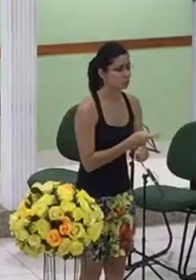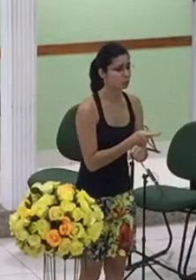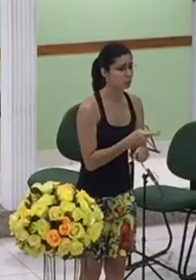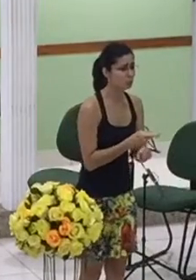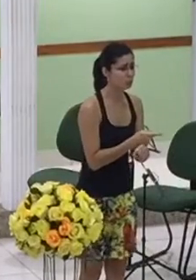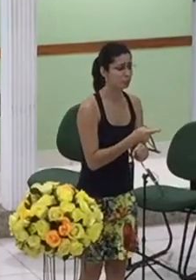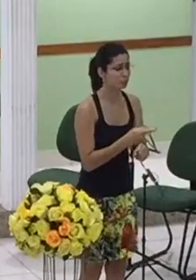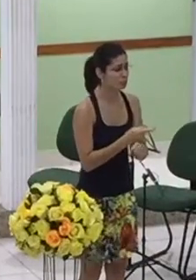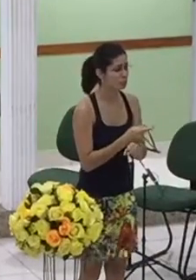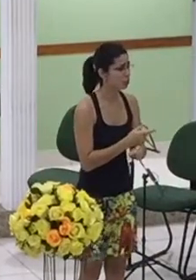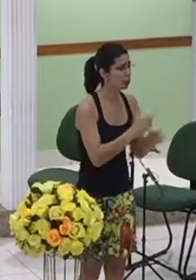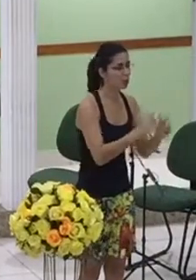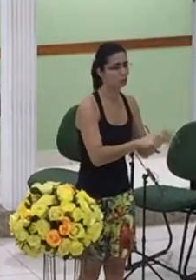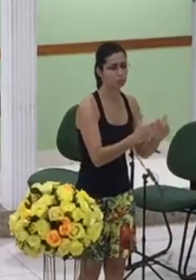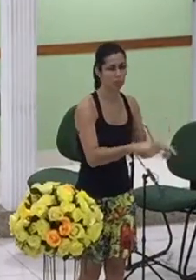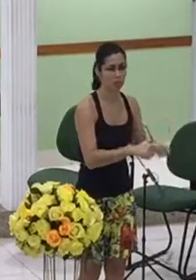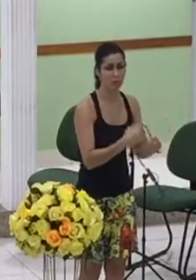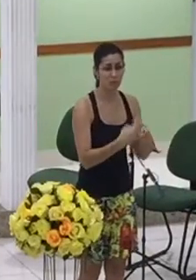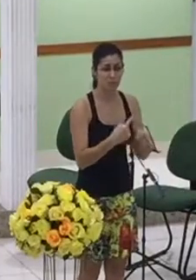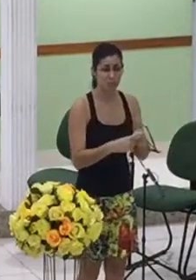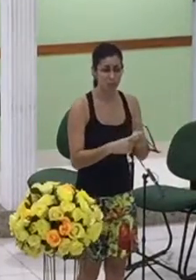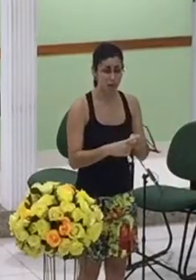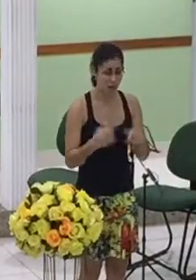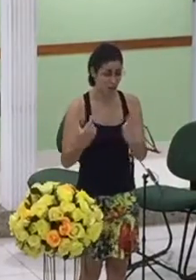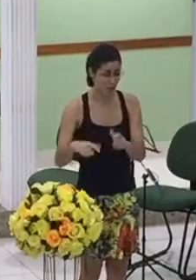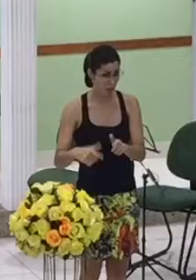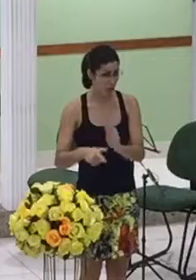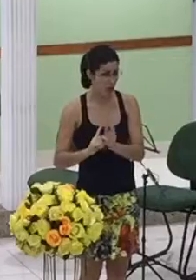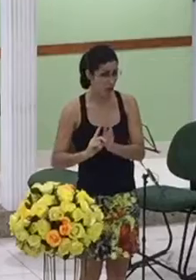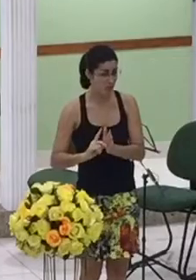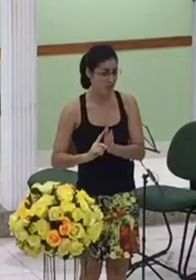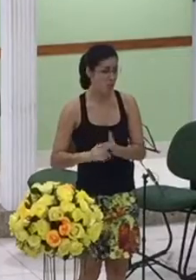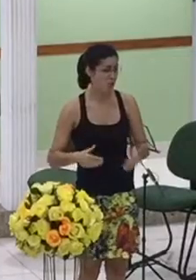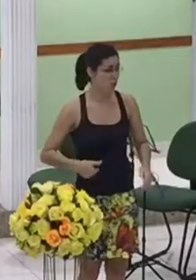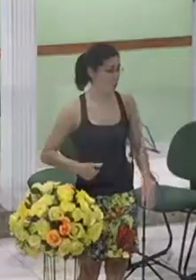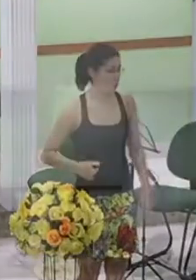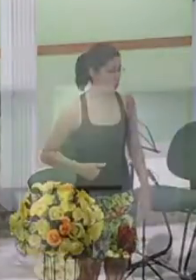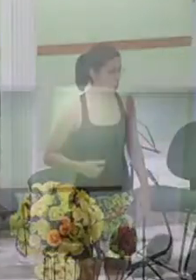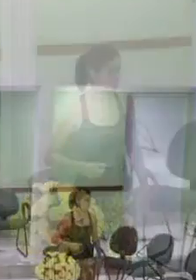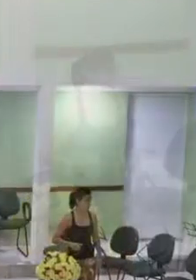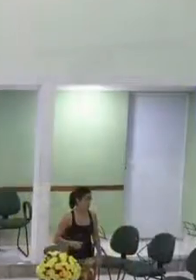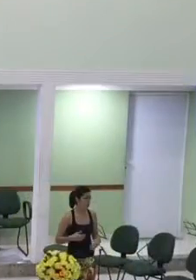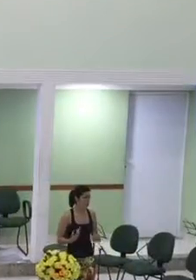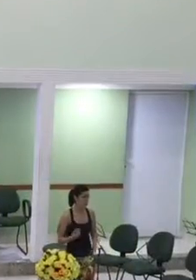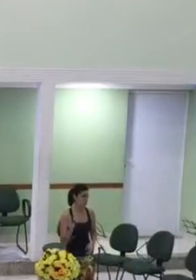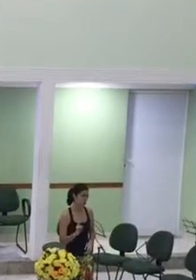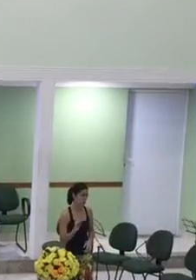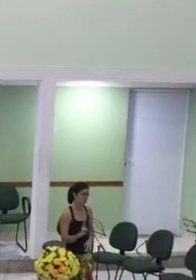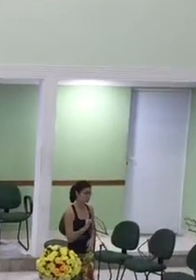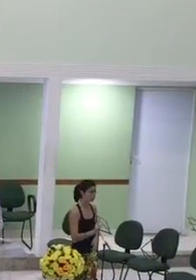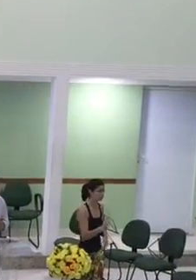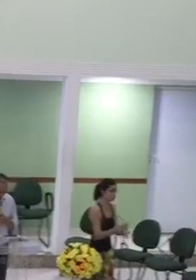e a história de Ruth é marcada primeiramente pela frase que diz assim